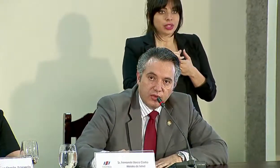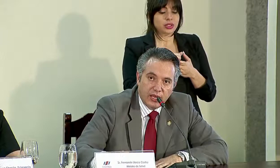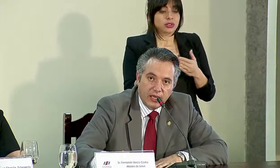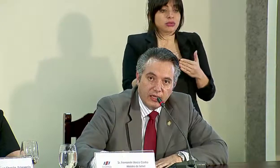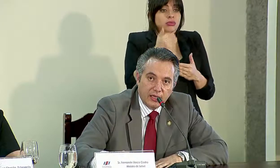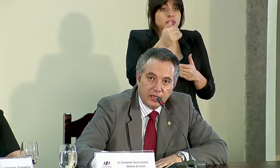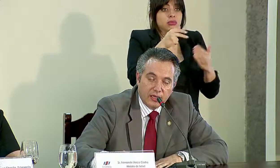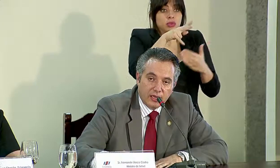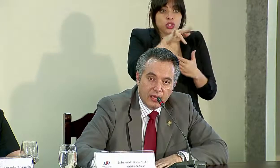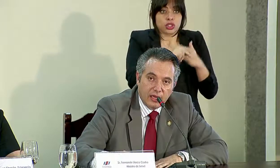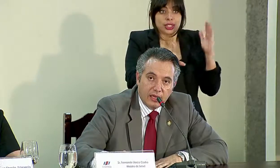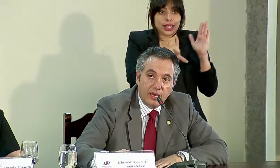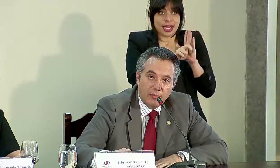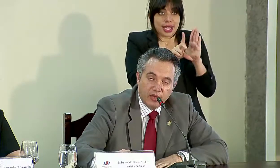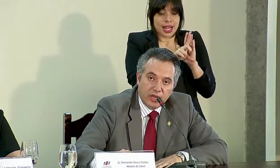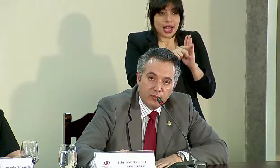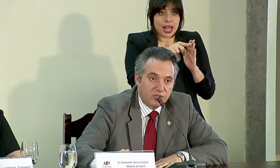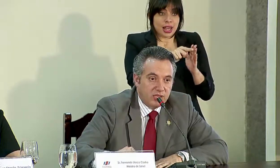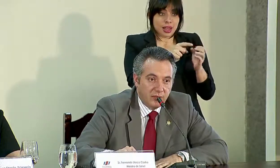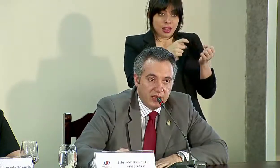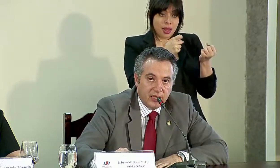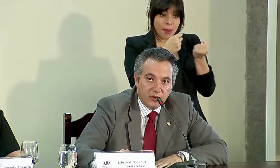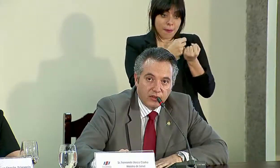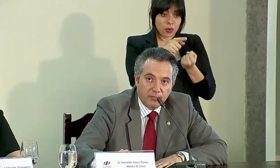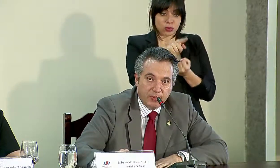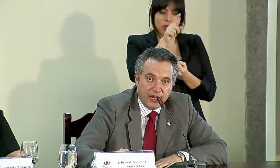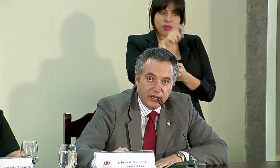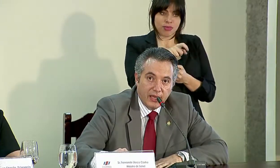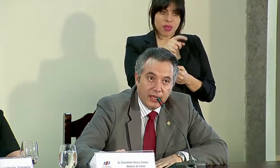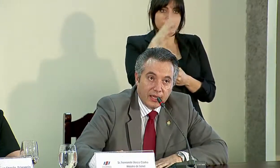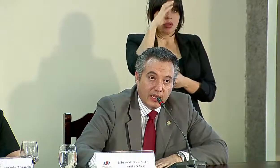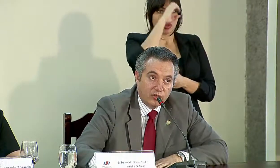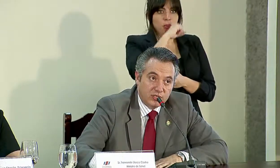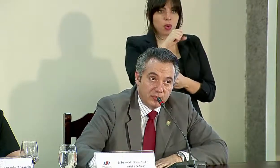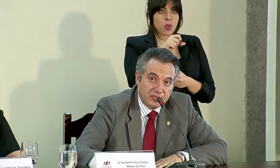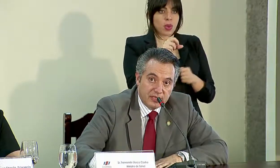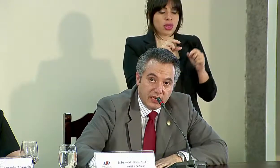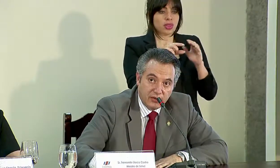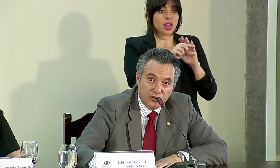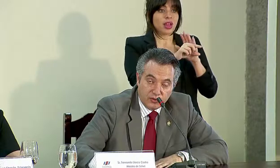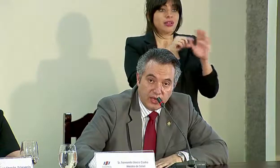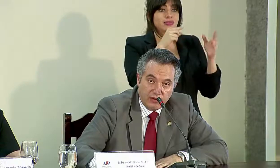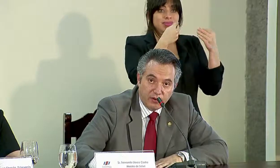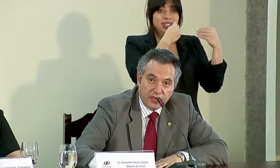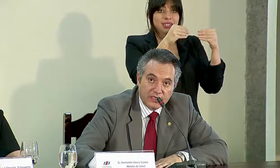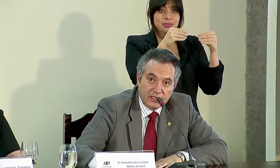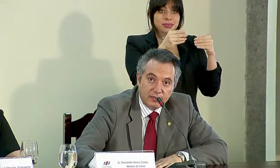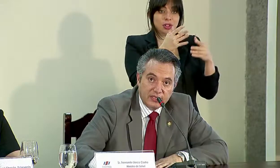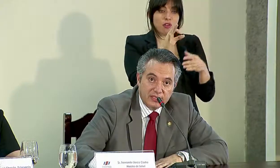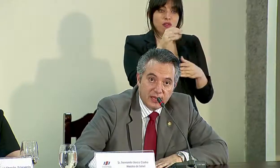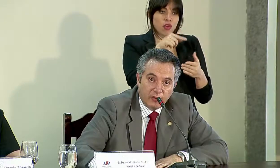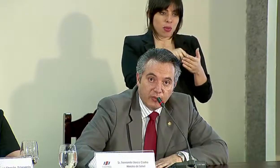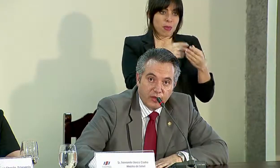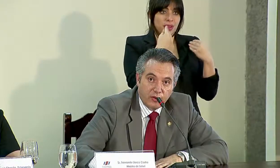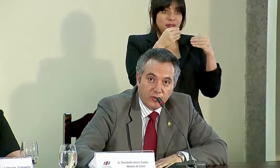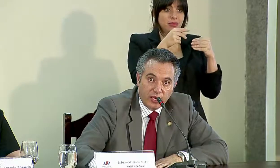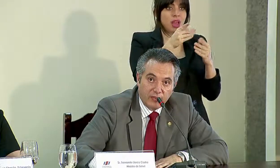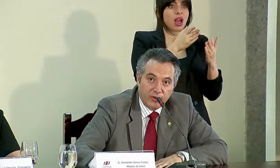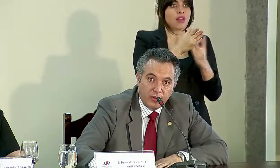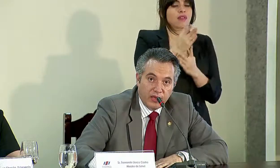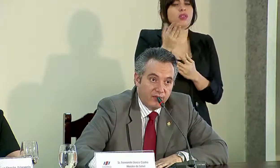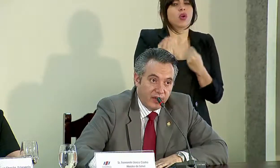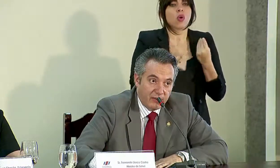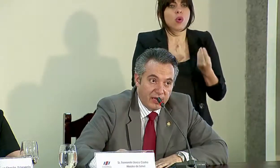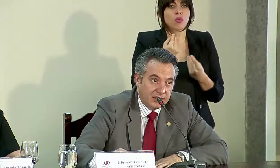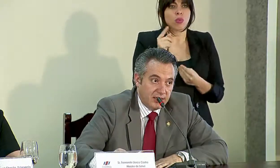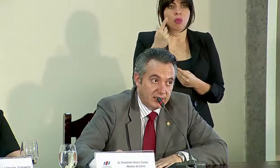proyecto de ley que apoyáramos debería de contemplar que los dispensarios, o sea, la forma en que se dispense sea por medio, por